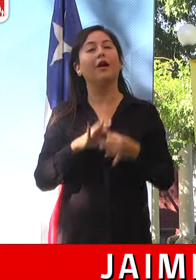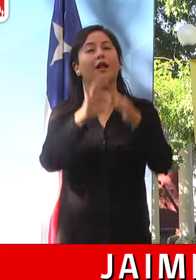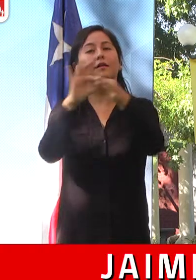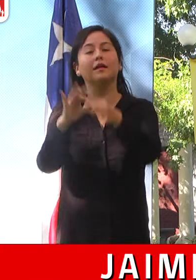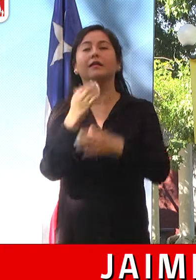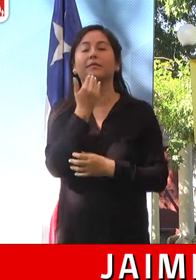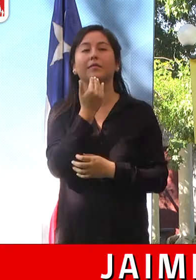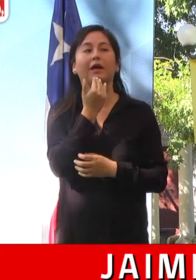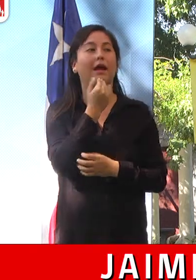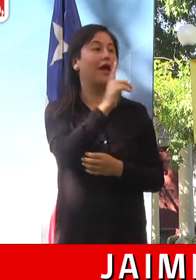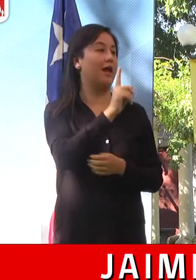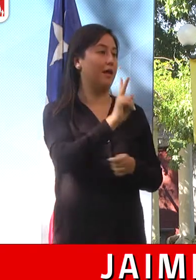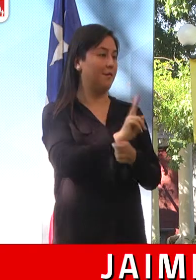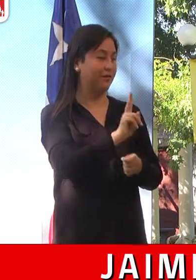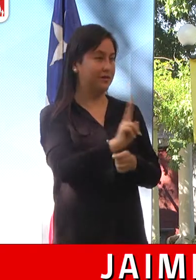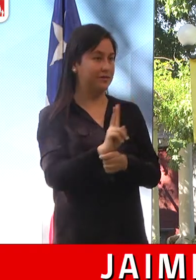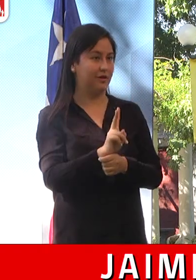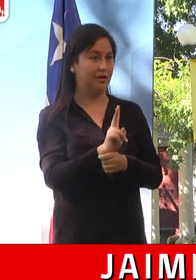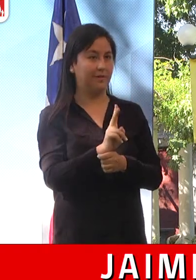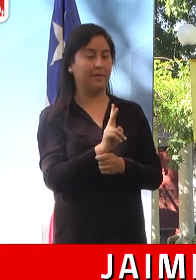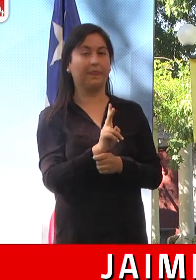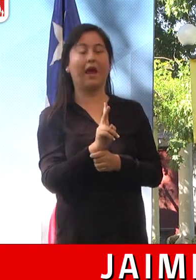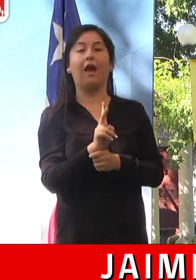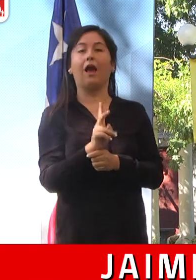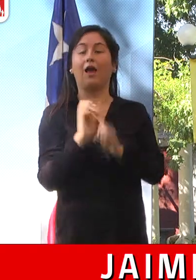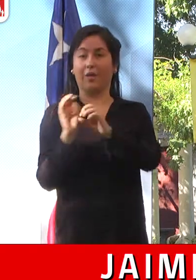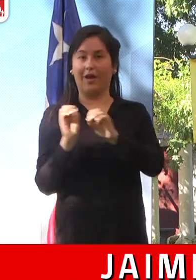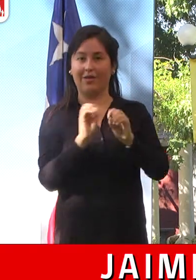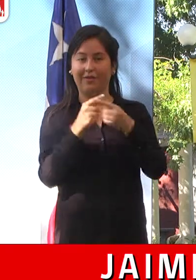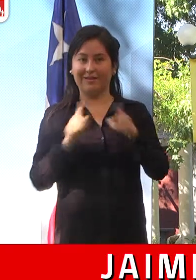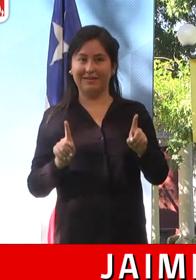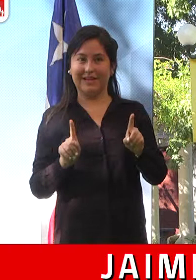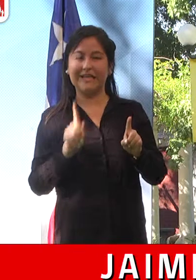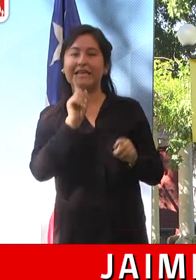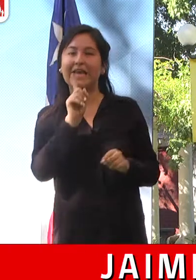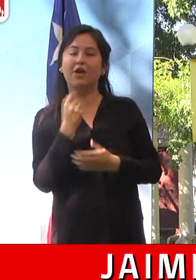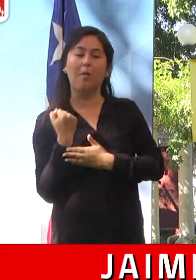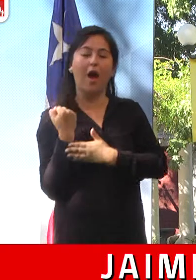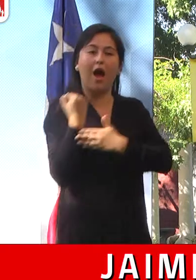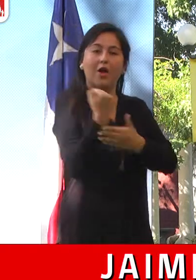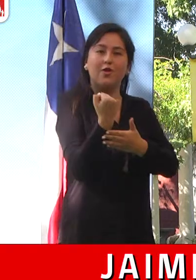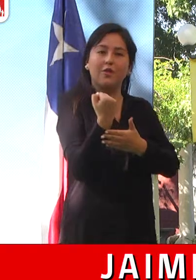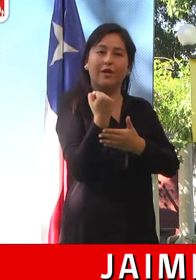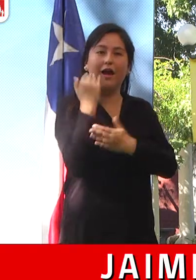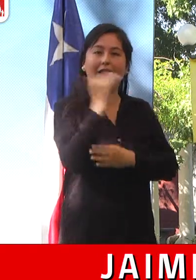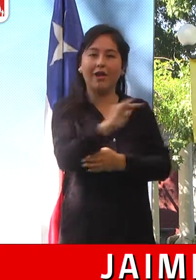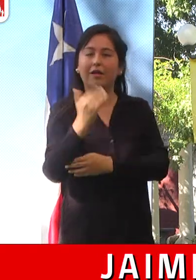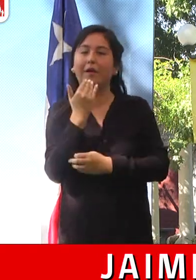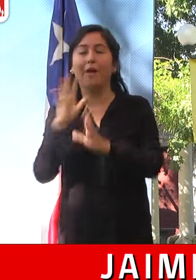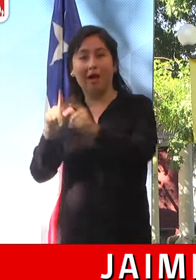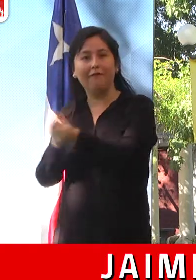a las profesoras, a las educadoras diferenciales, a quienes ayudan adentro de esas salas de clase y también a las